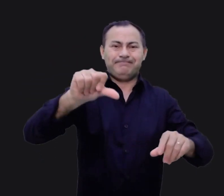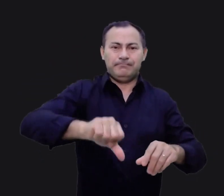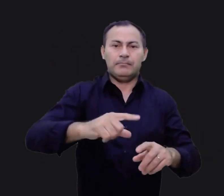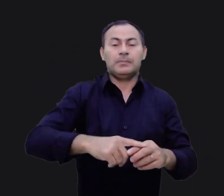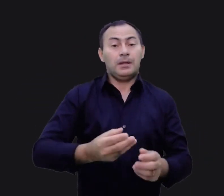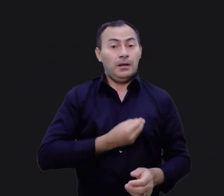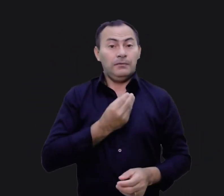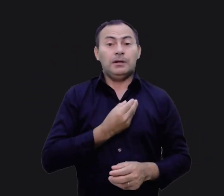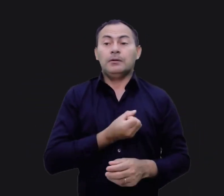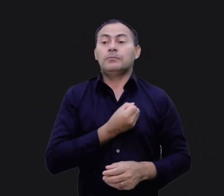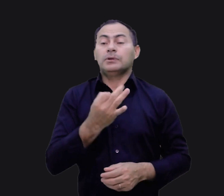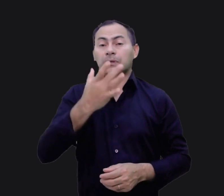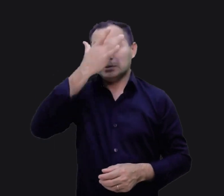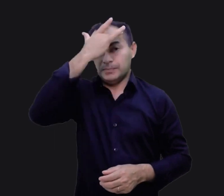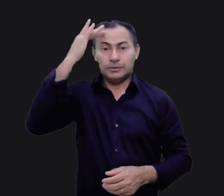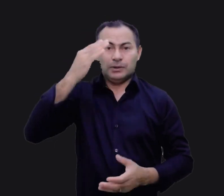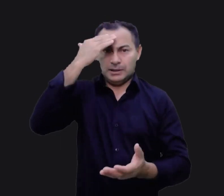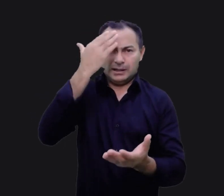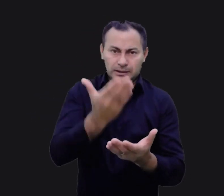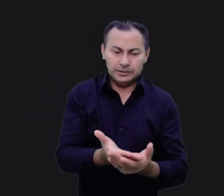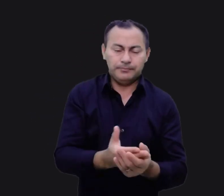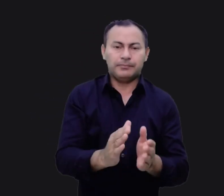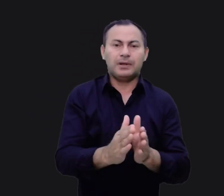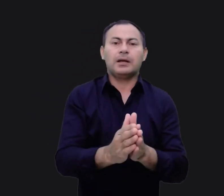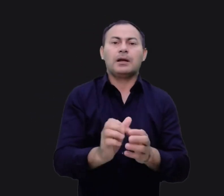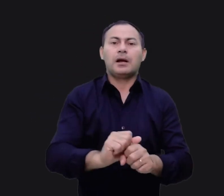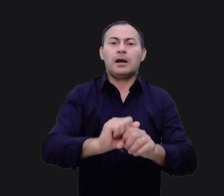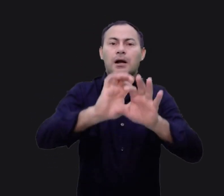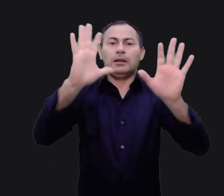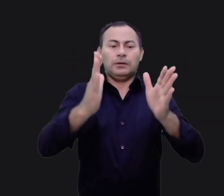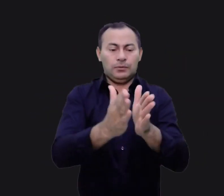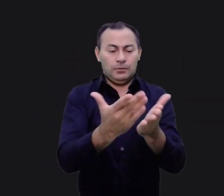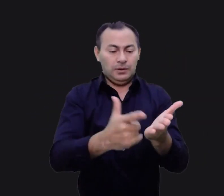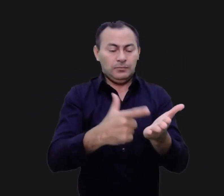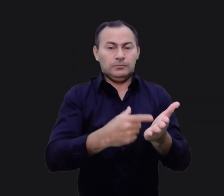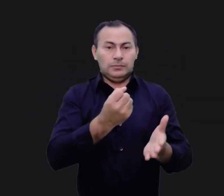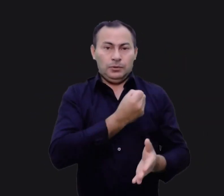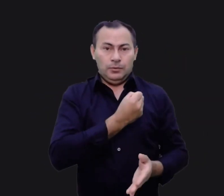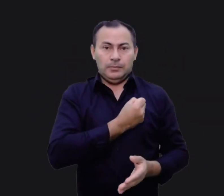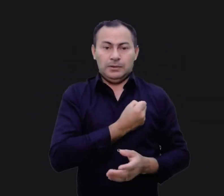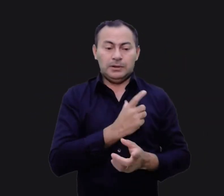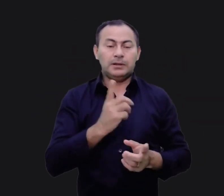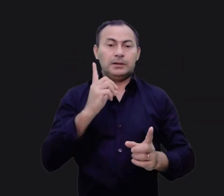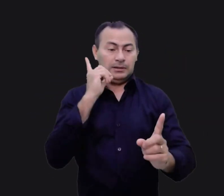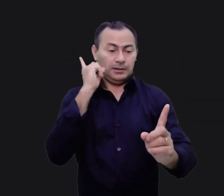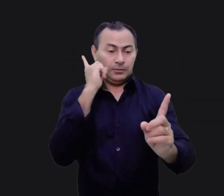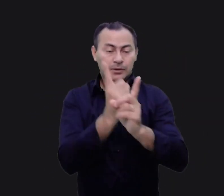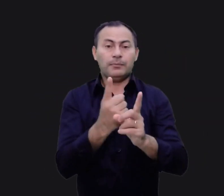é a vida de muitos crentes. É claro que no livro de Números encontramos o desafio para que não seja assim.